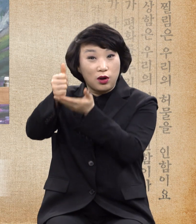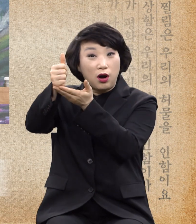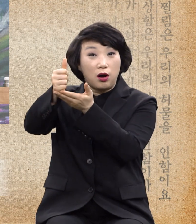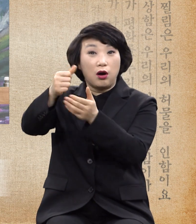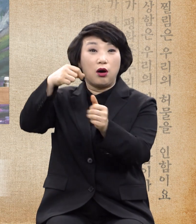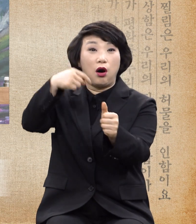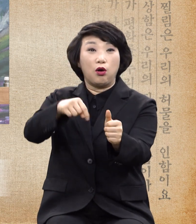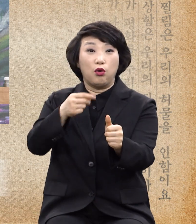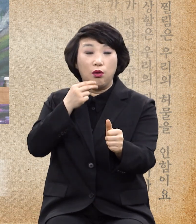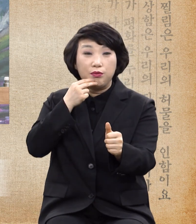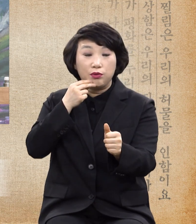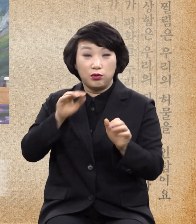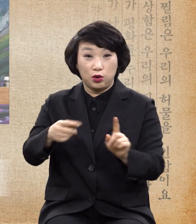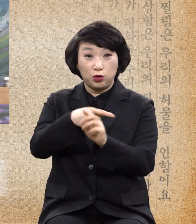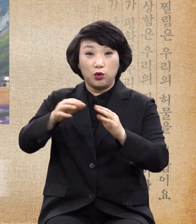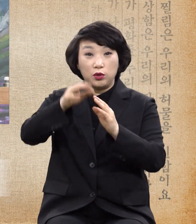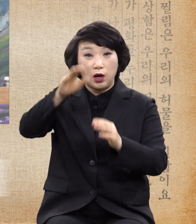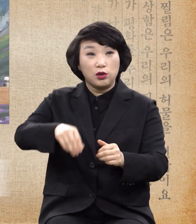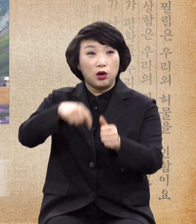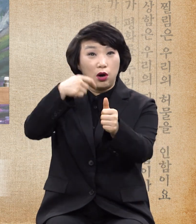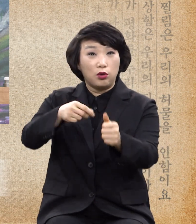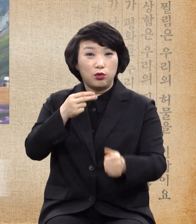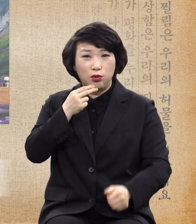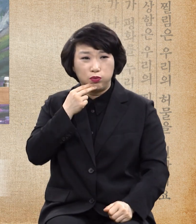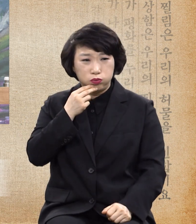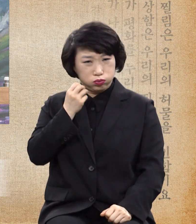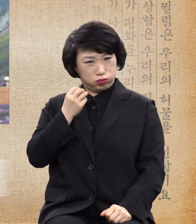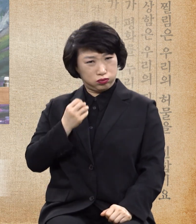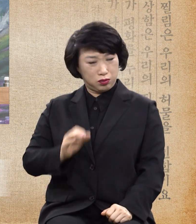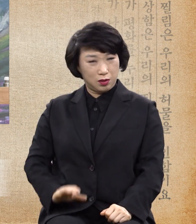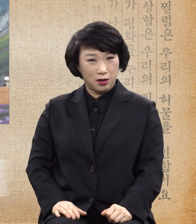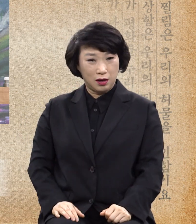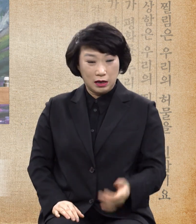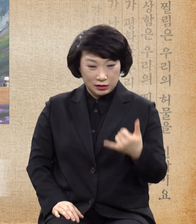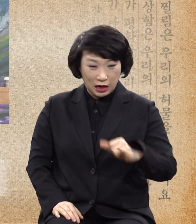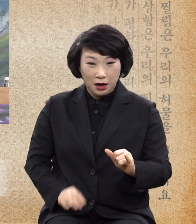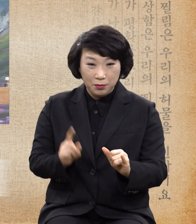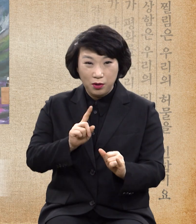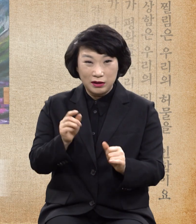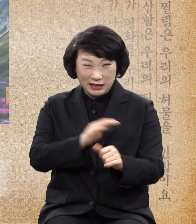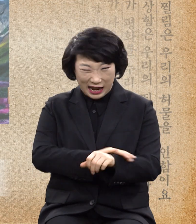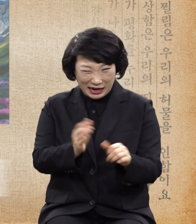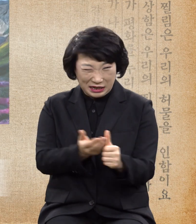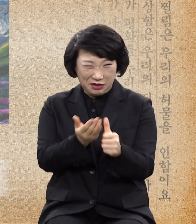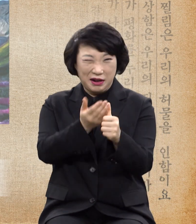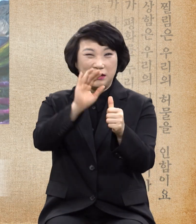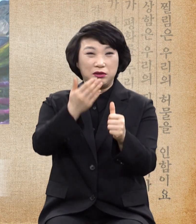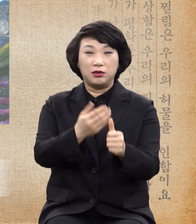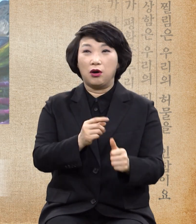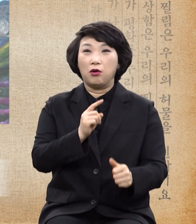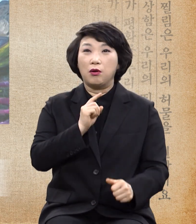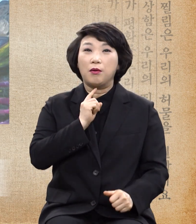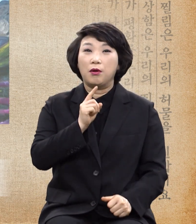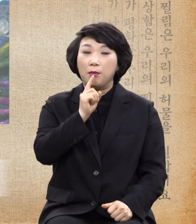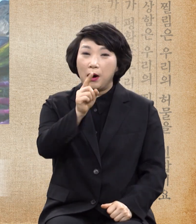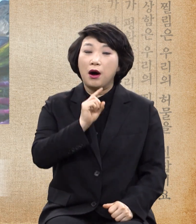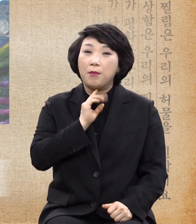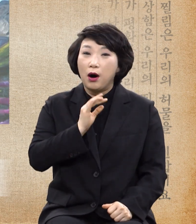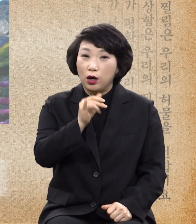교회도 조차도 말하지 않아요. 그저 아이들을 잘 키워야 된다고 말을 해요. 아이들을 잘